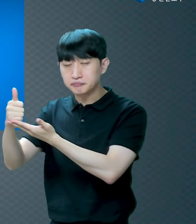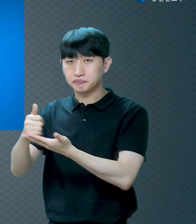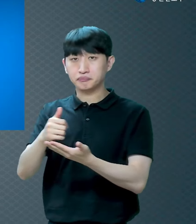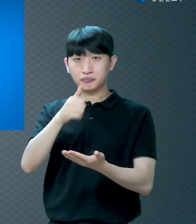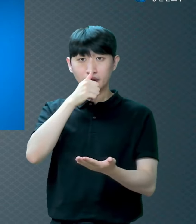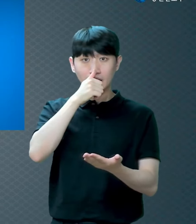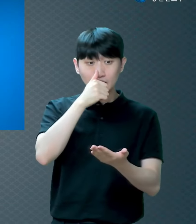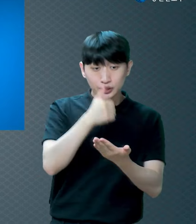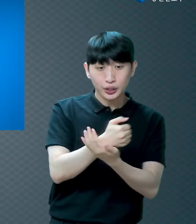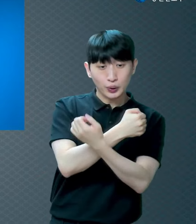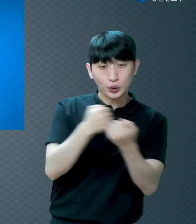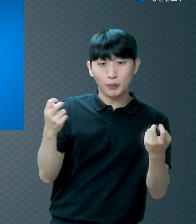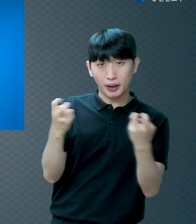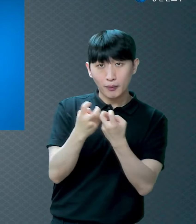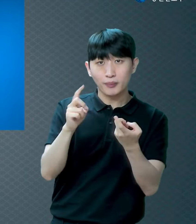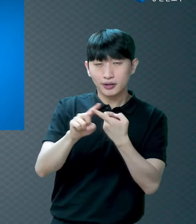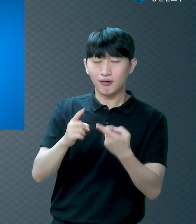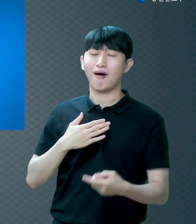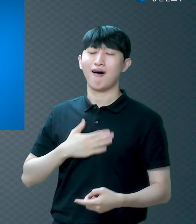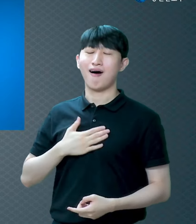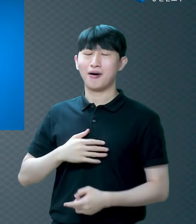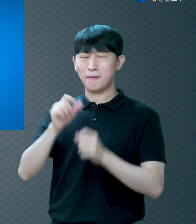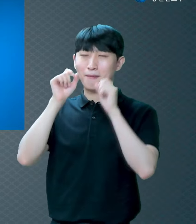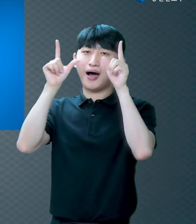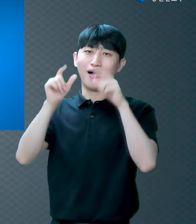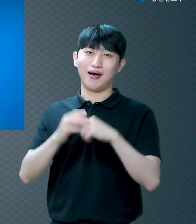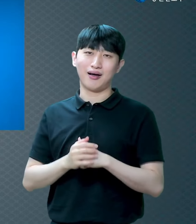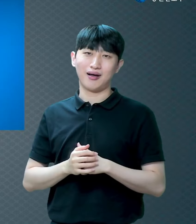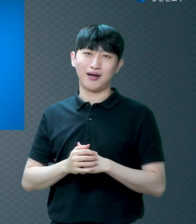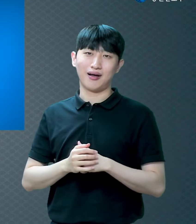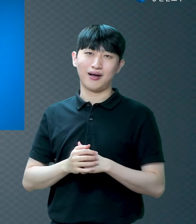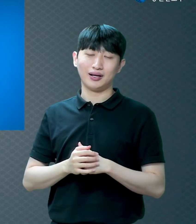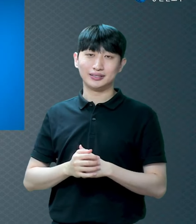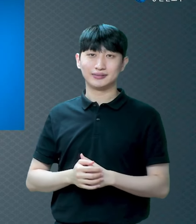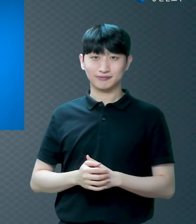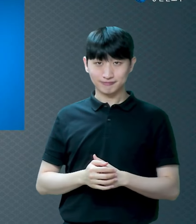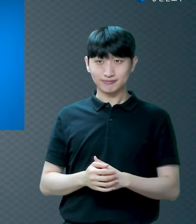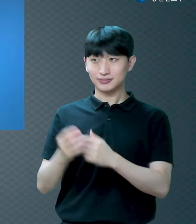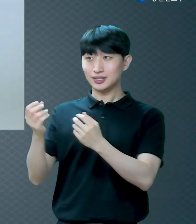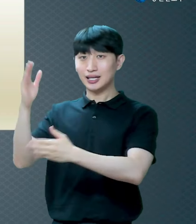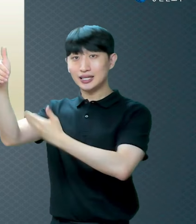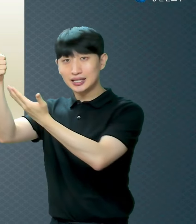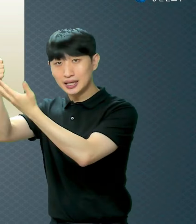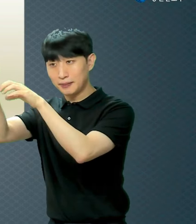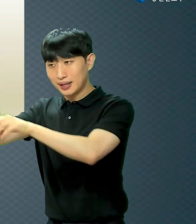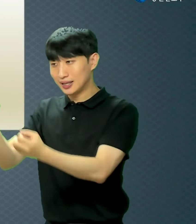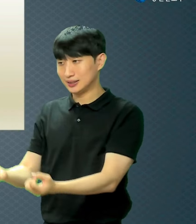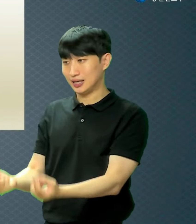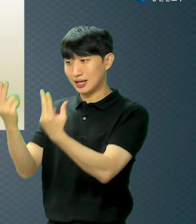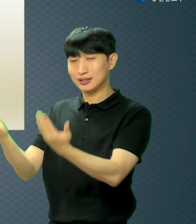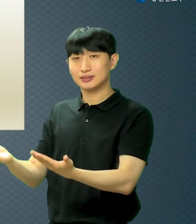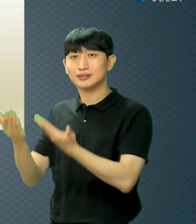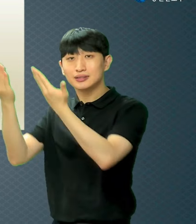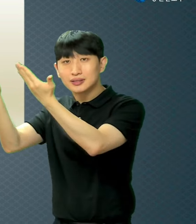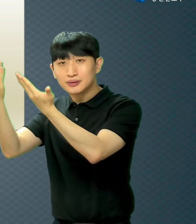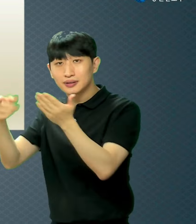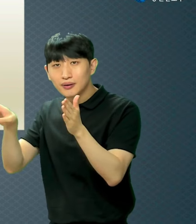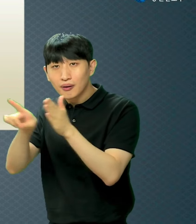우리 제사 지냅시다 그리고 재물이 뭐예요 재물이